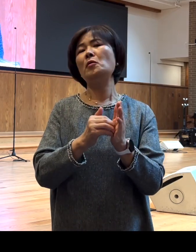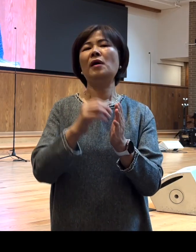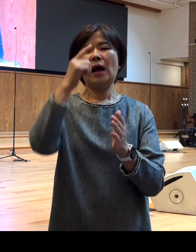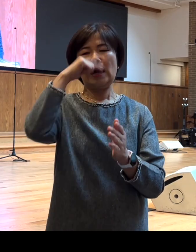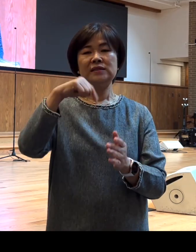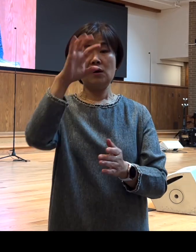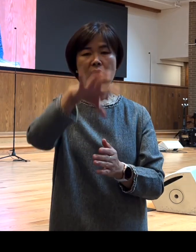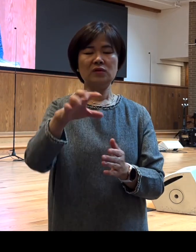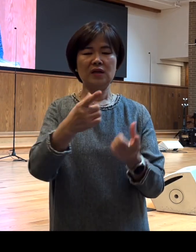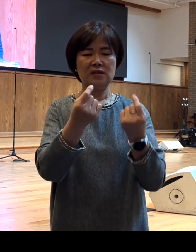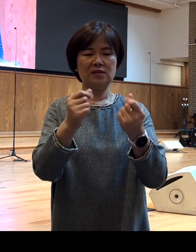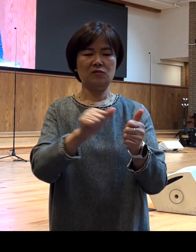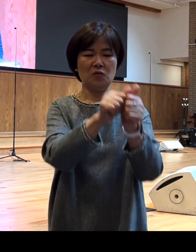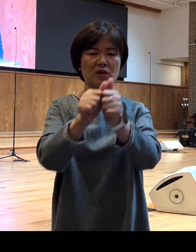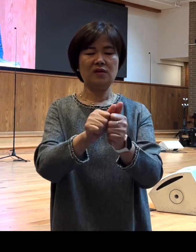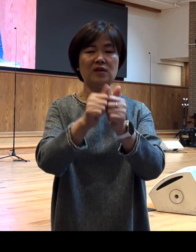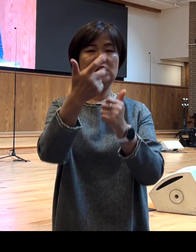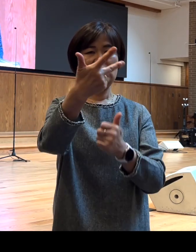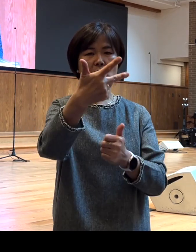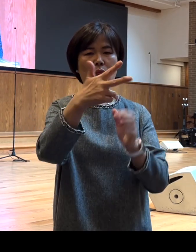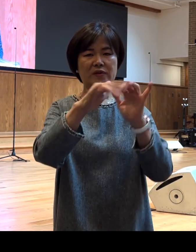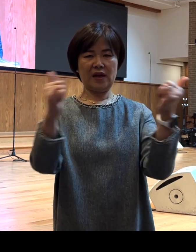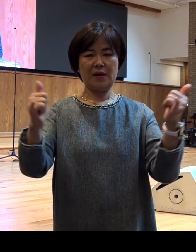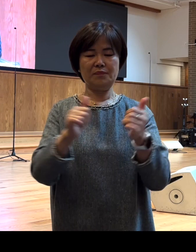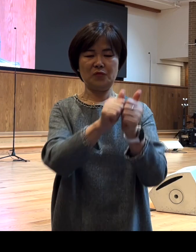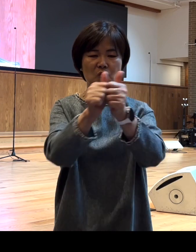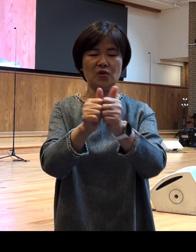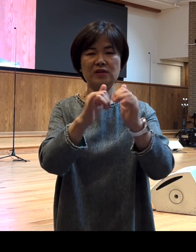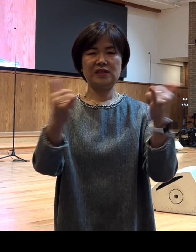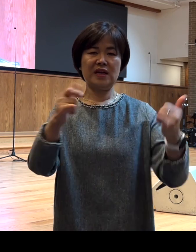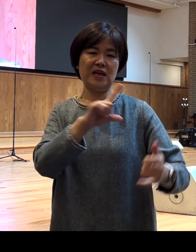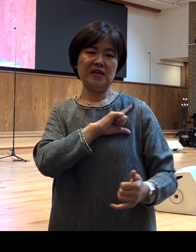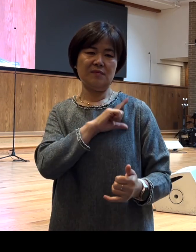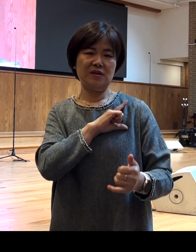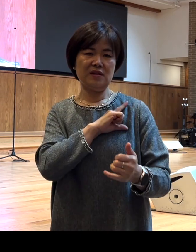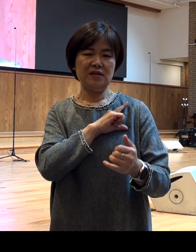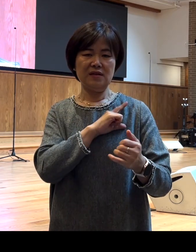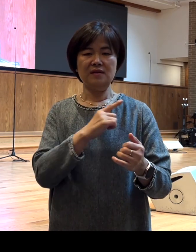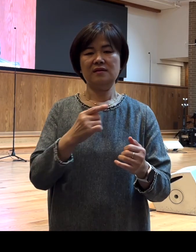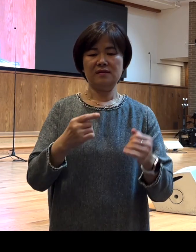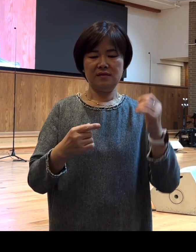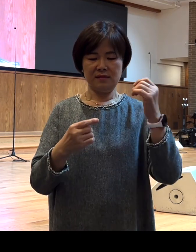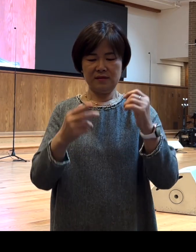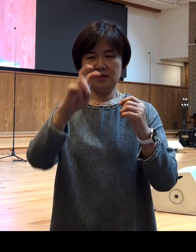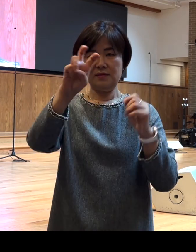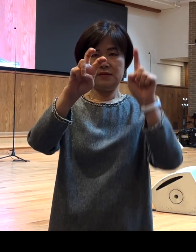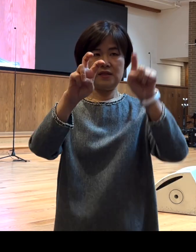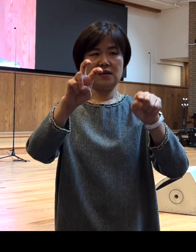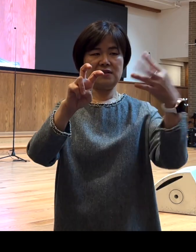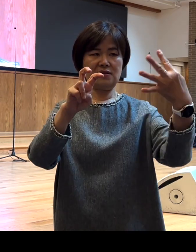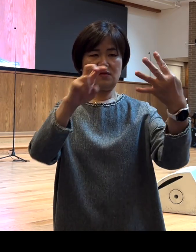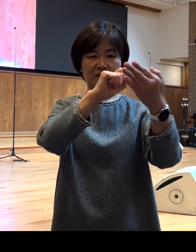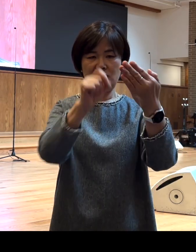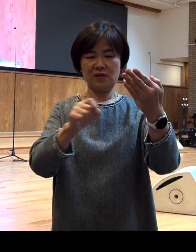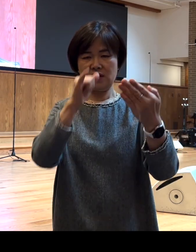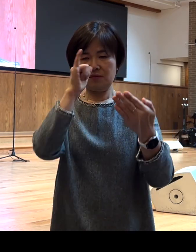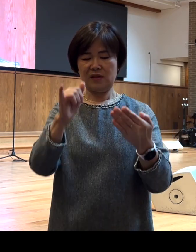동행했던 일곱 명의 동역자들의 이름을 4절에 기록을 하고 있습니다 베레야 사람, 부로의 아들